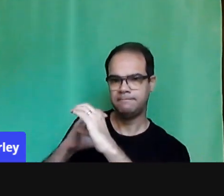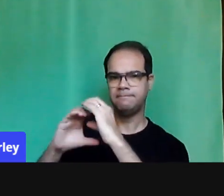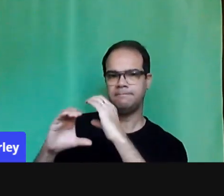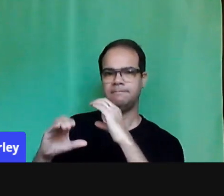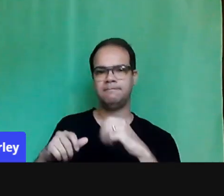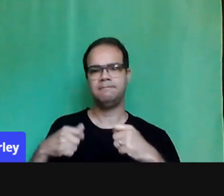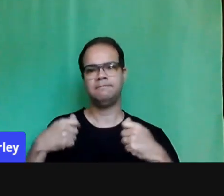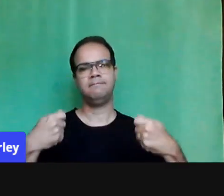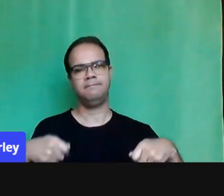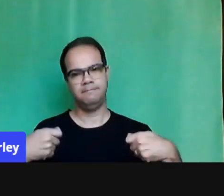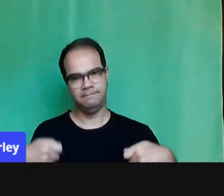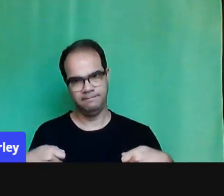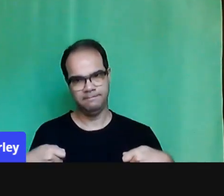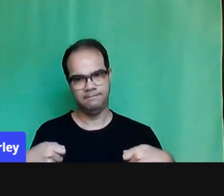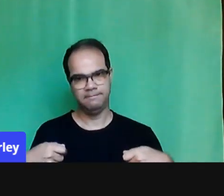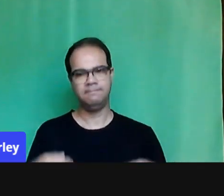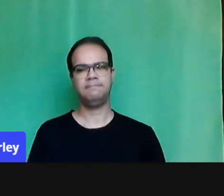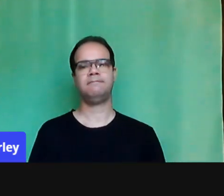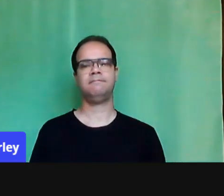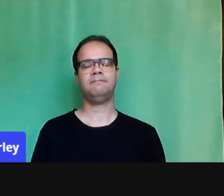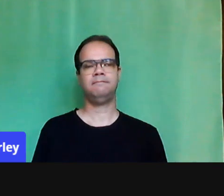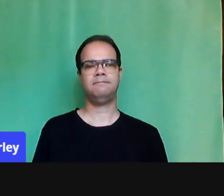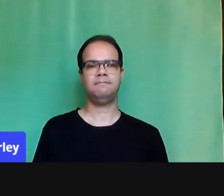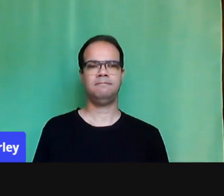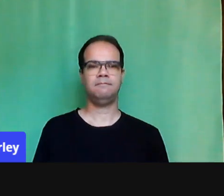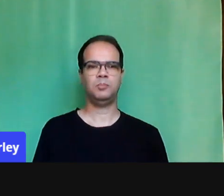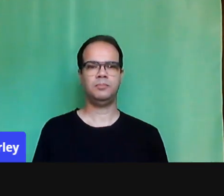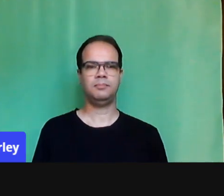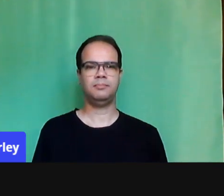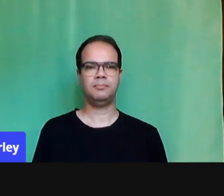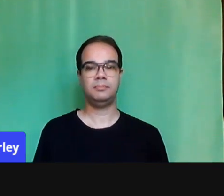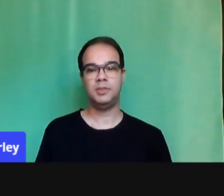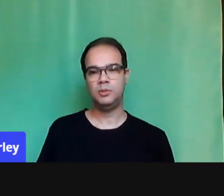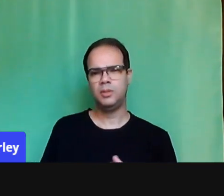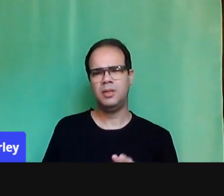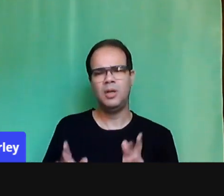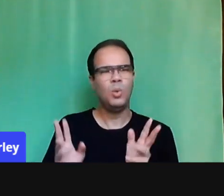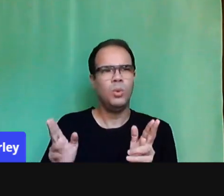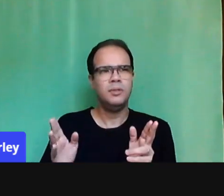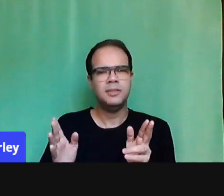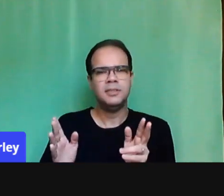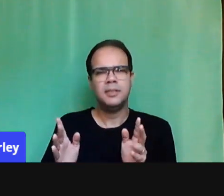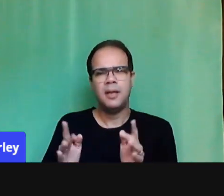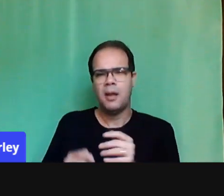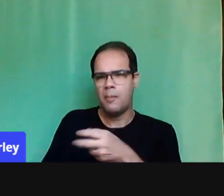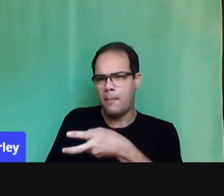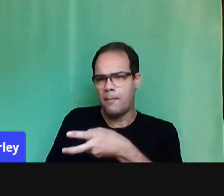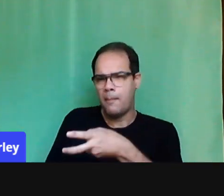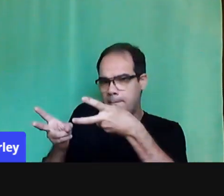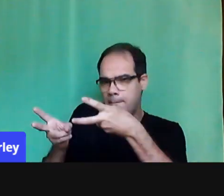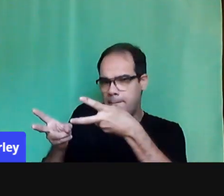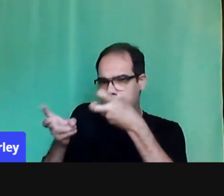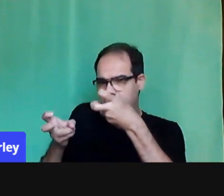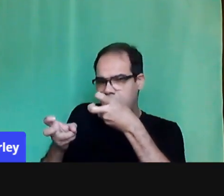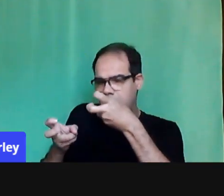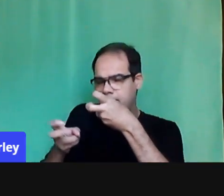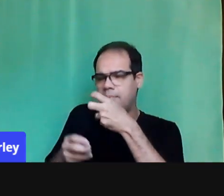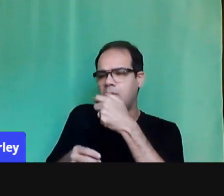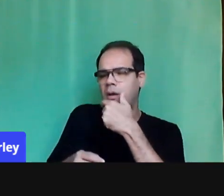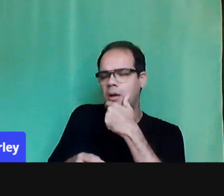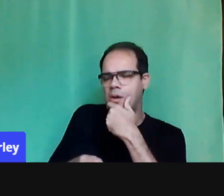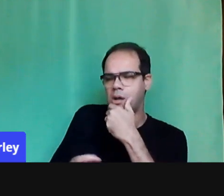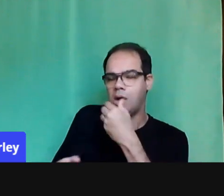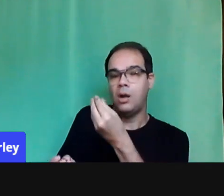Um processo envolvendo atos de estabelecer contato, perceber, reconhecer,